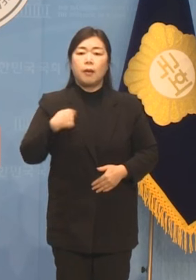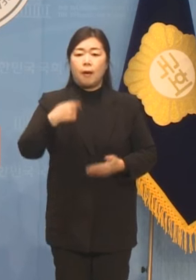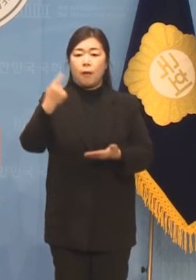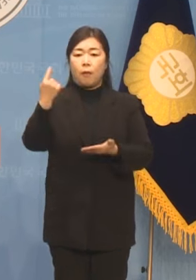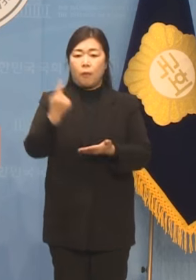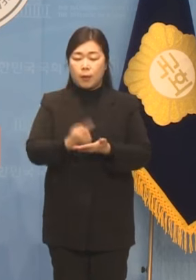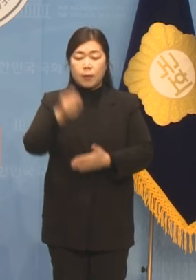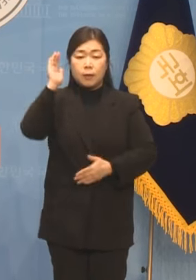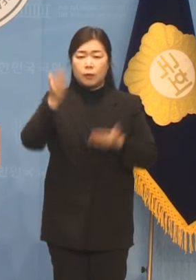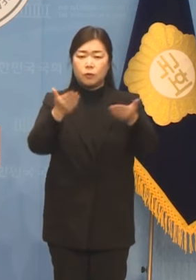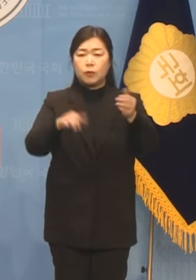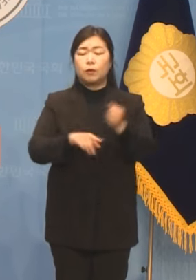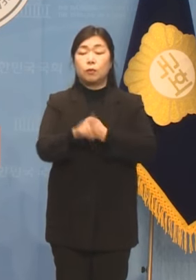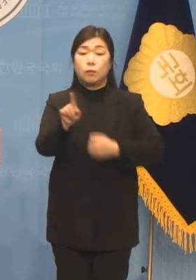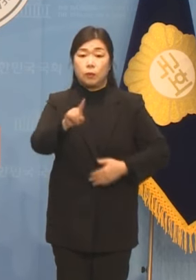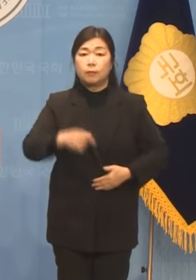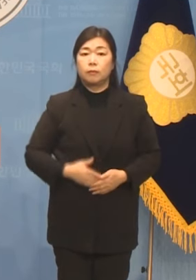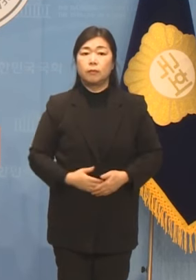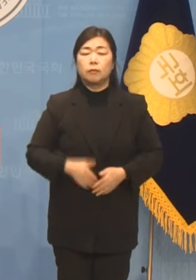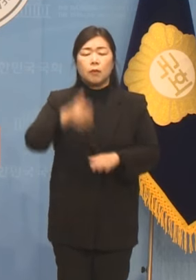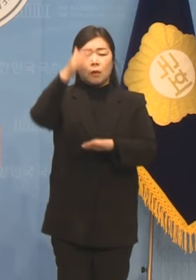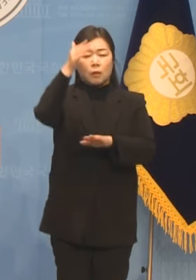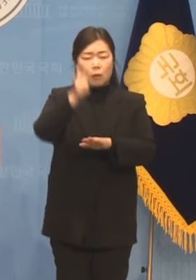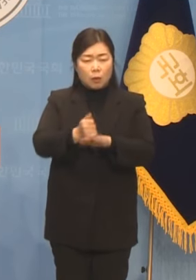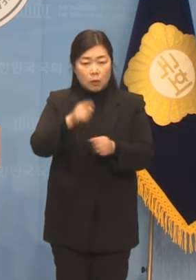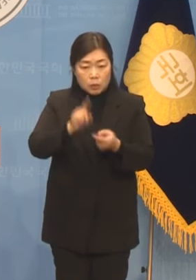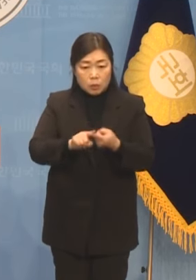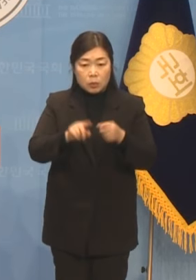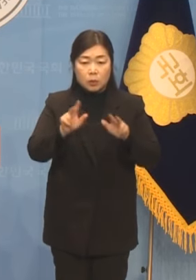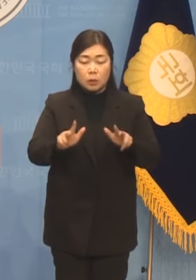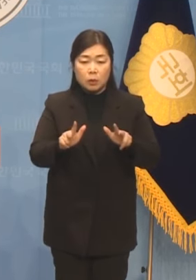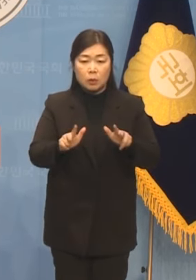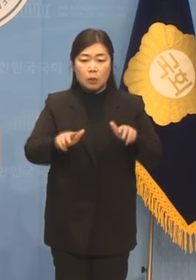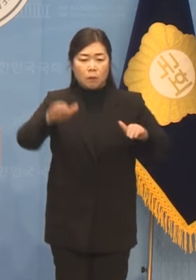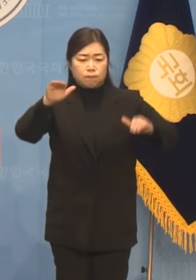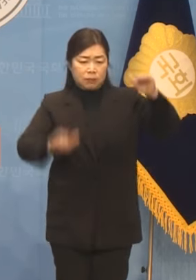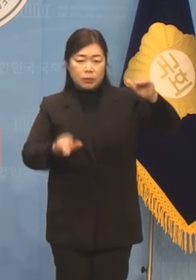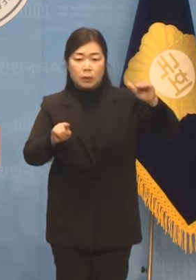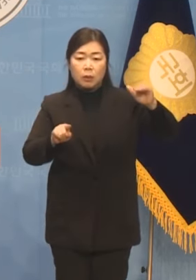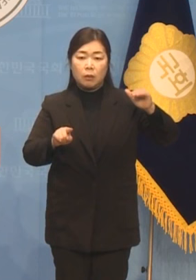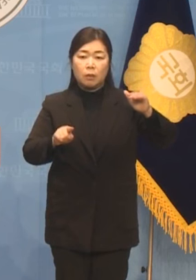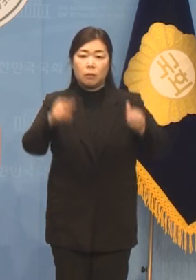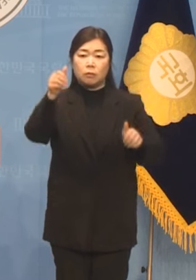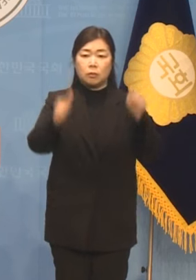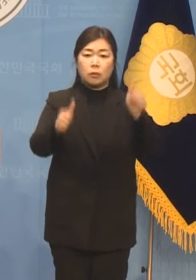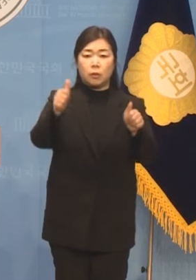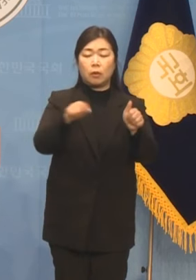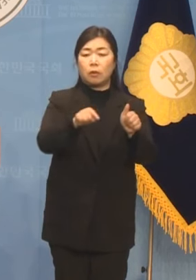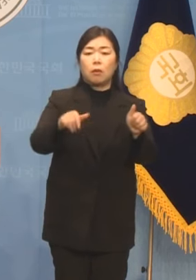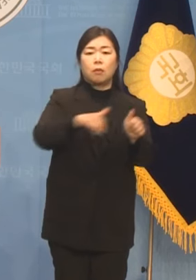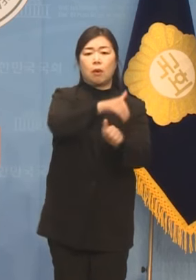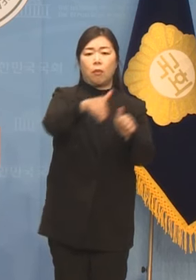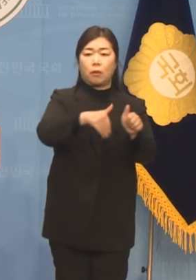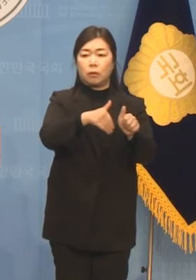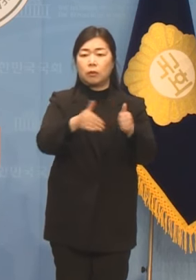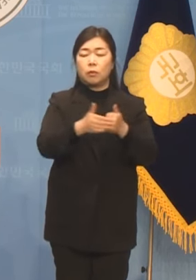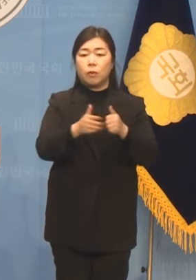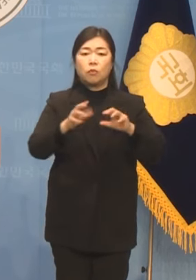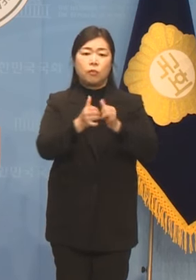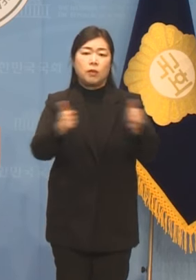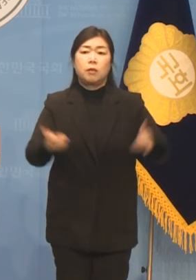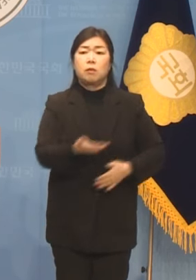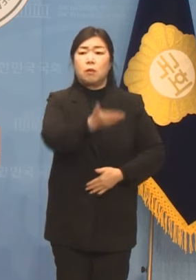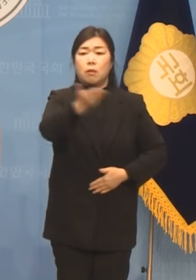결과적으로 심하게 불공정한 경선 상황에 대해 대국민 보고를